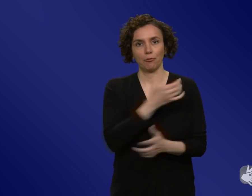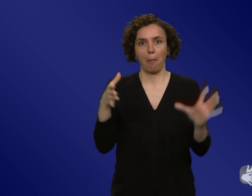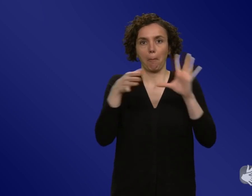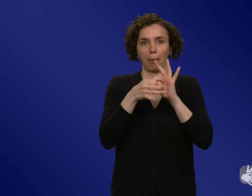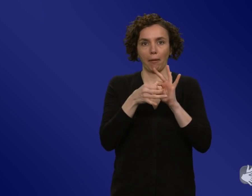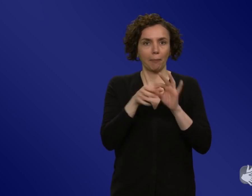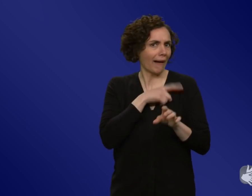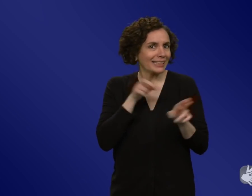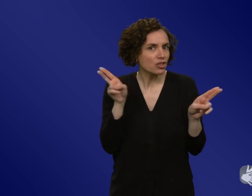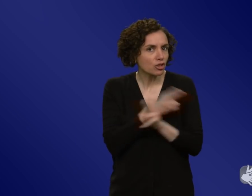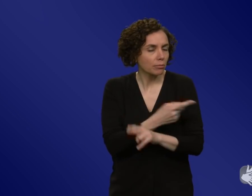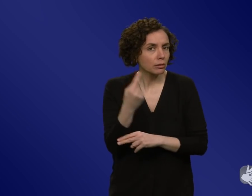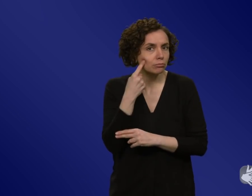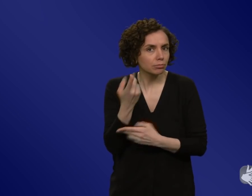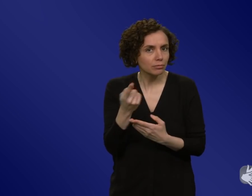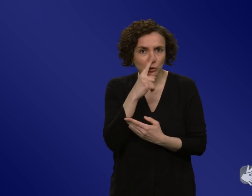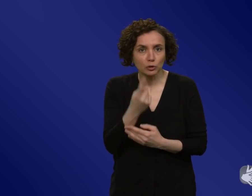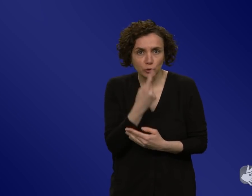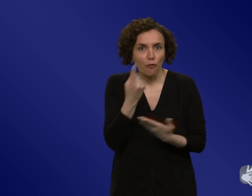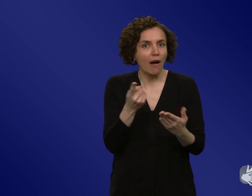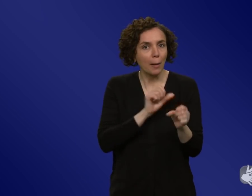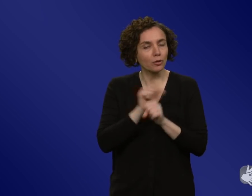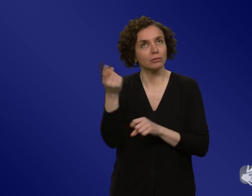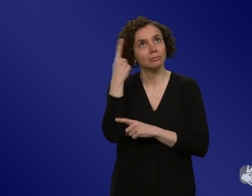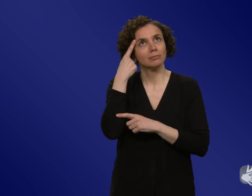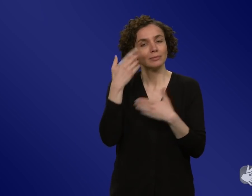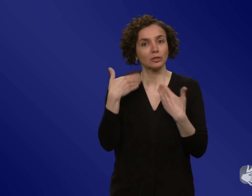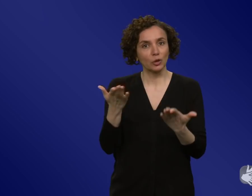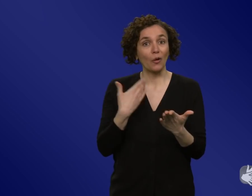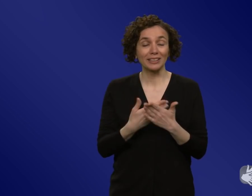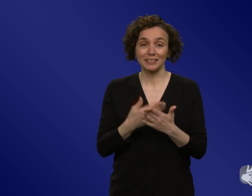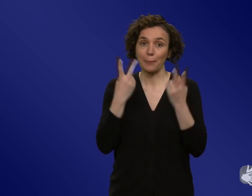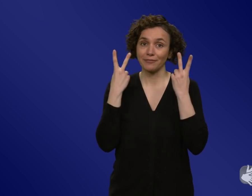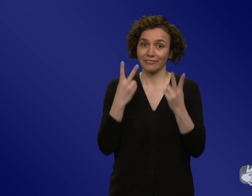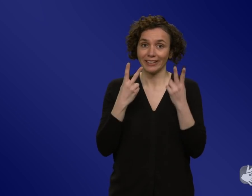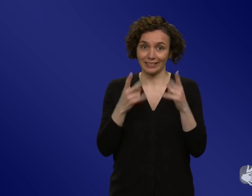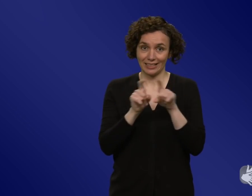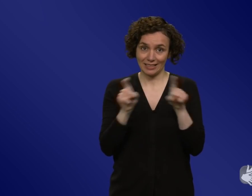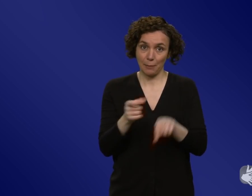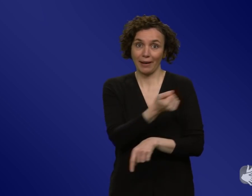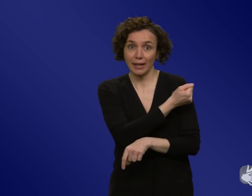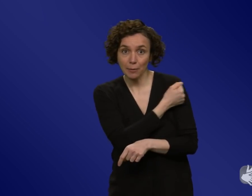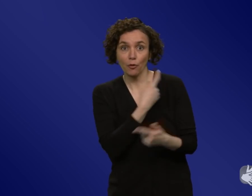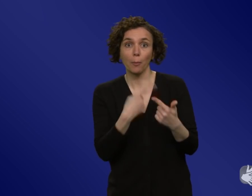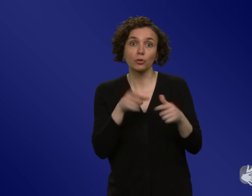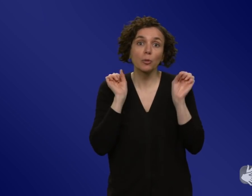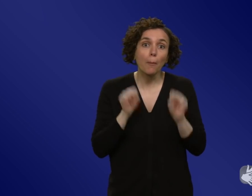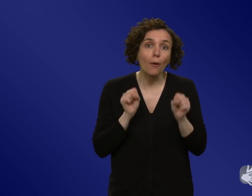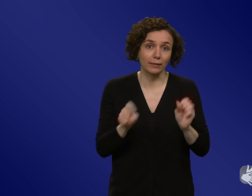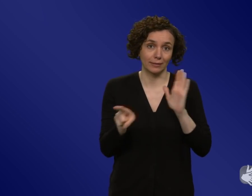Allerdings fälschlicherweise in vielen Fällen. Und deswegen muss man auf dieses Thema noch mal besonders Augenmerk legen, weil das kann ja auch dazu führen, dass Leute, die bis jetzt sehr fürs